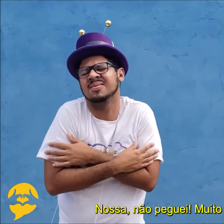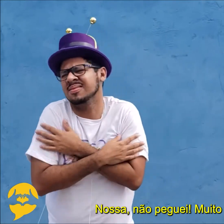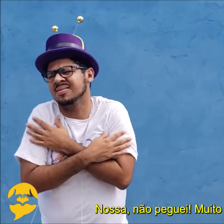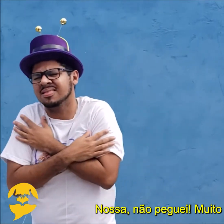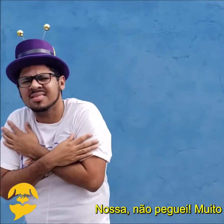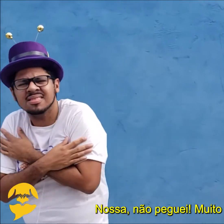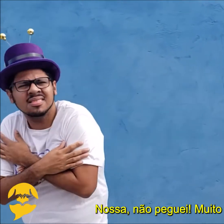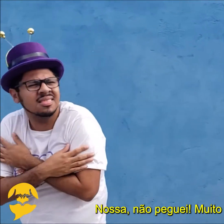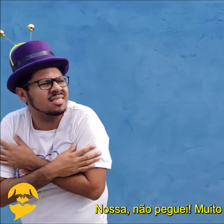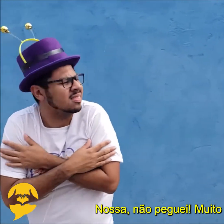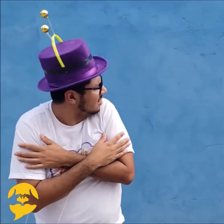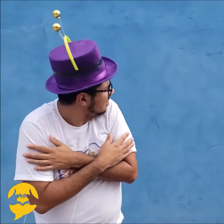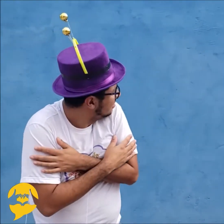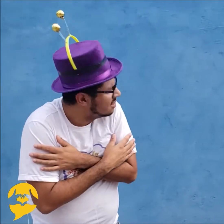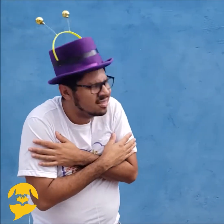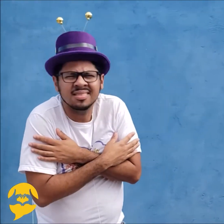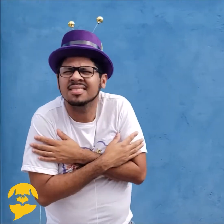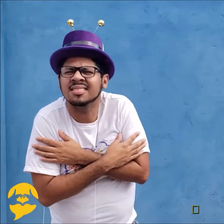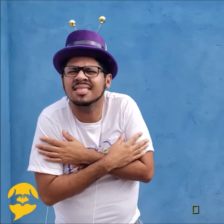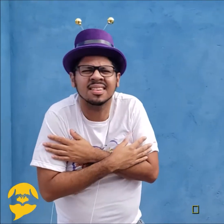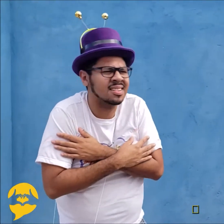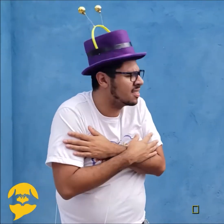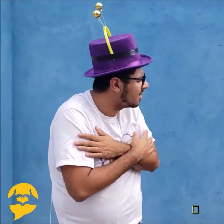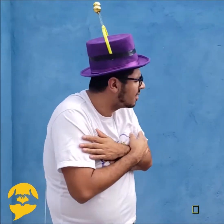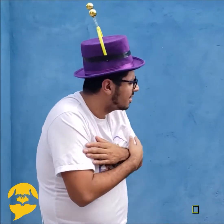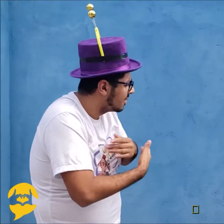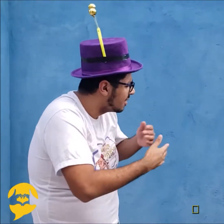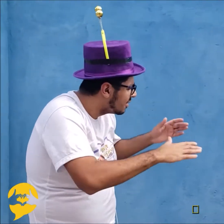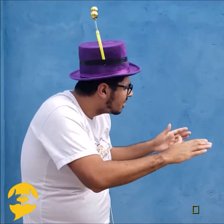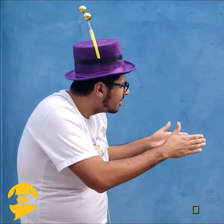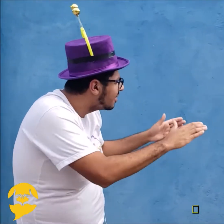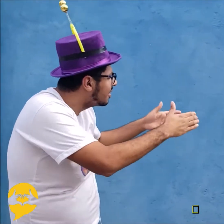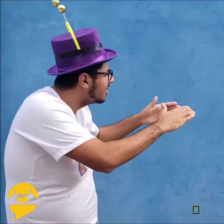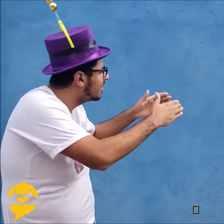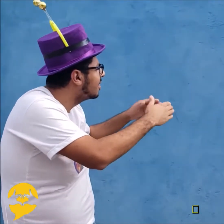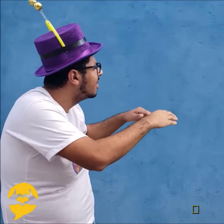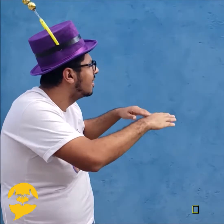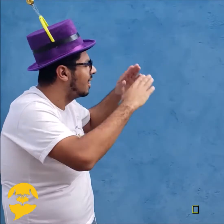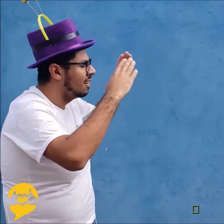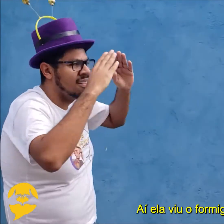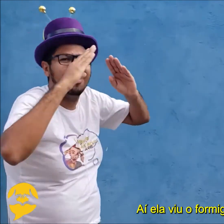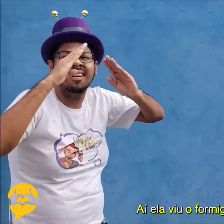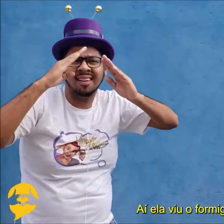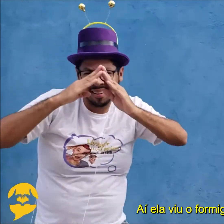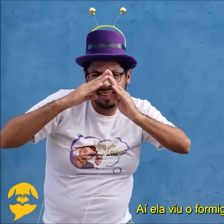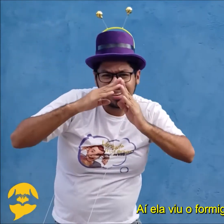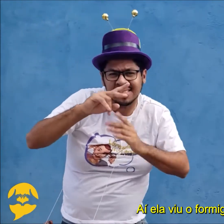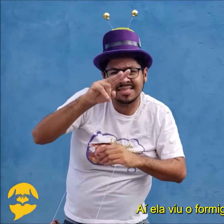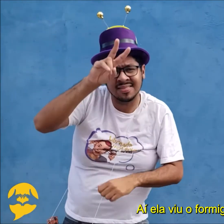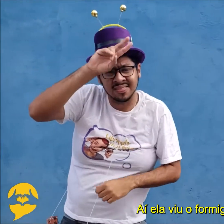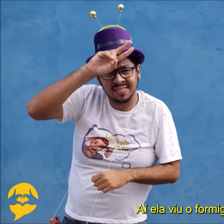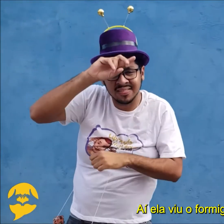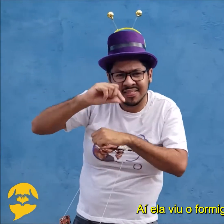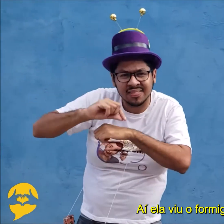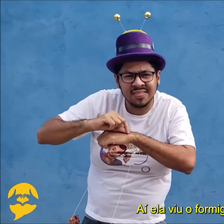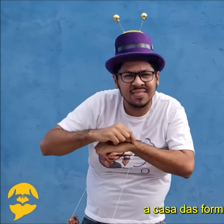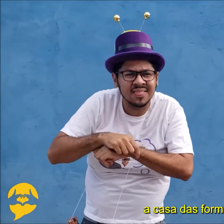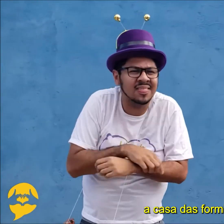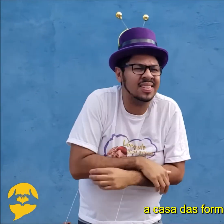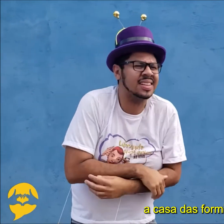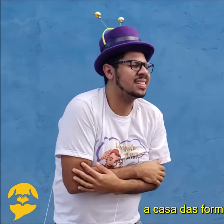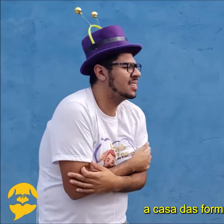frio, muito frio. Encolhido, ele olha para a sua esquerda. Aí ela viu um formigueiro.